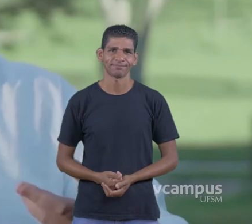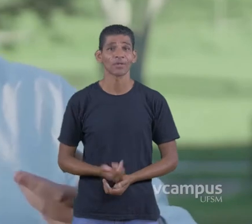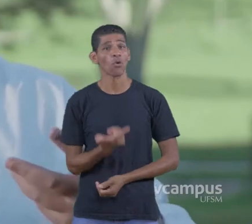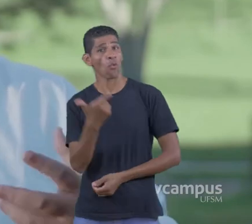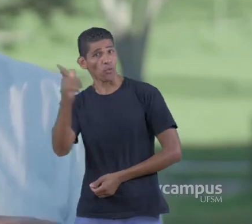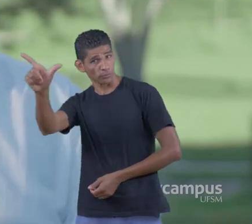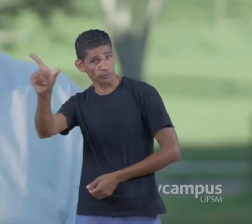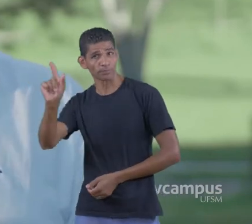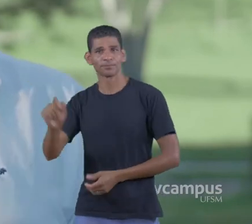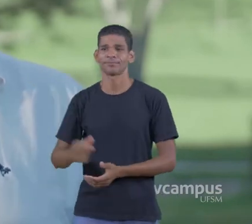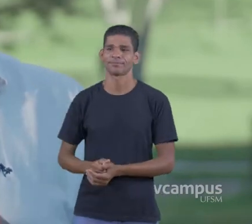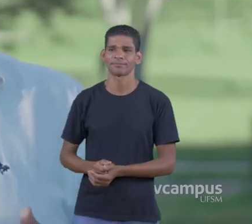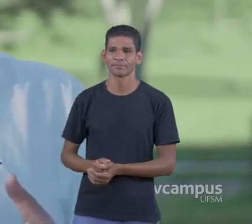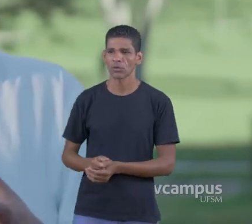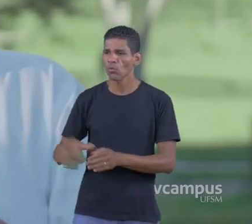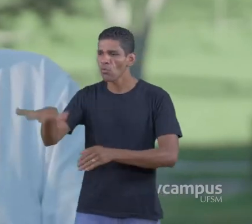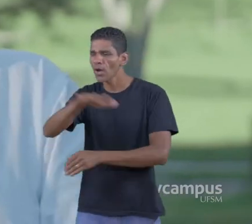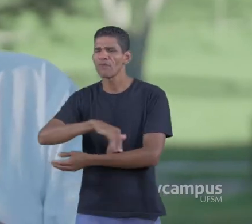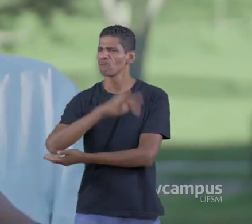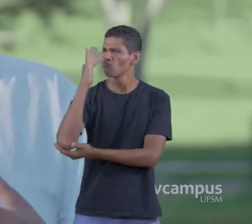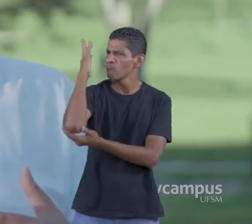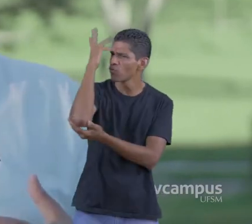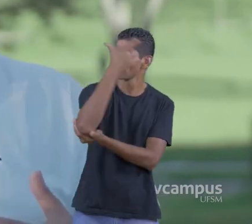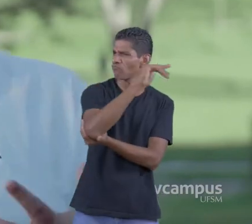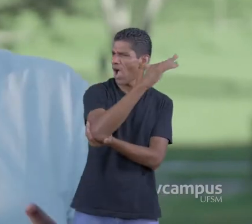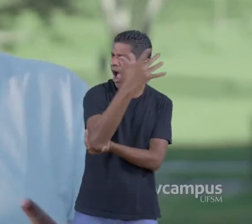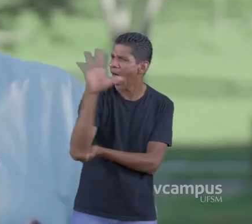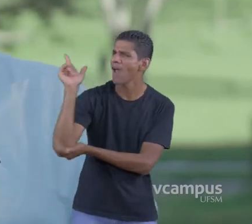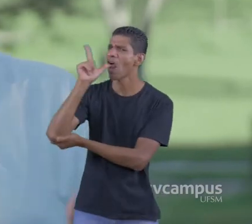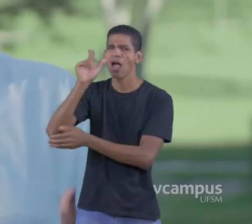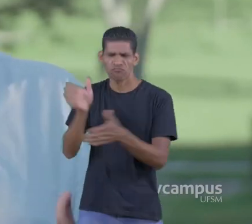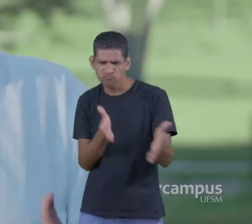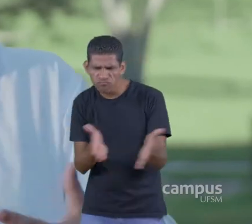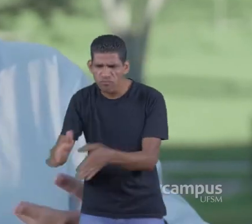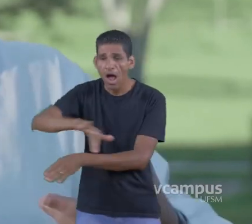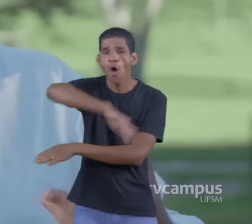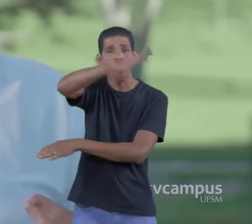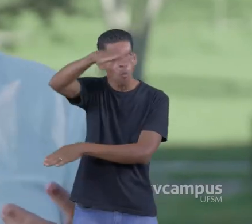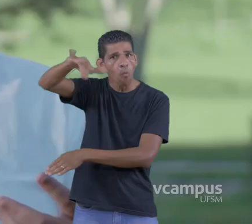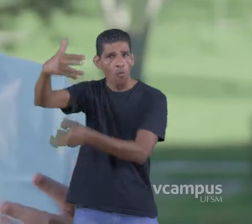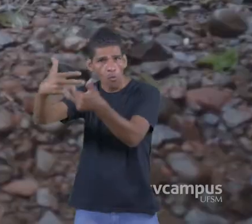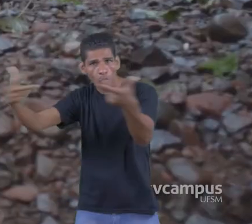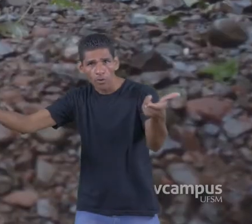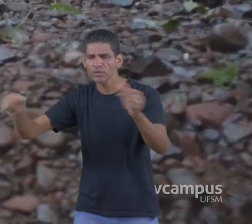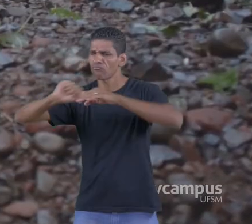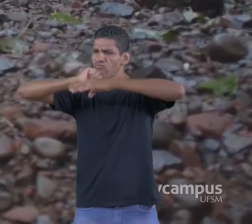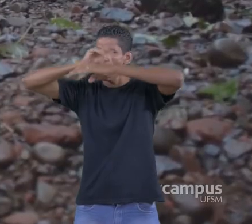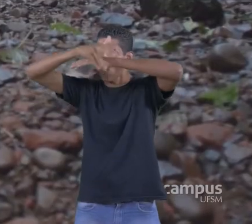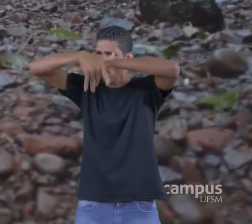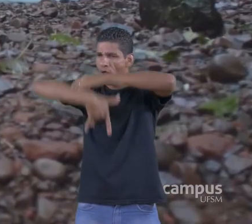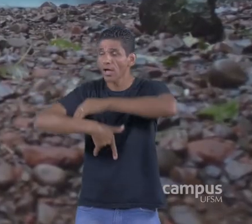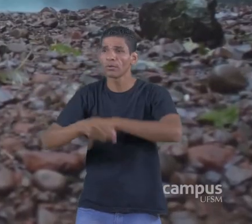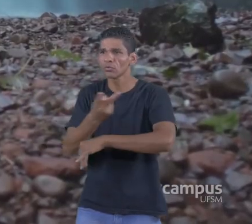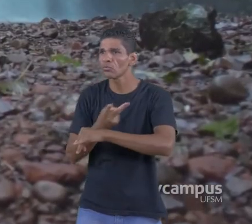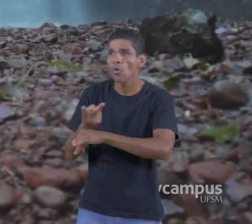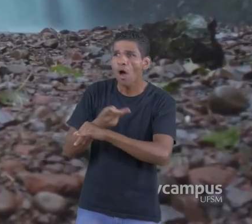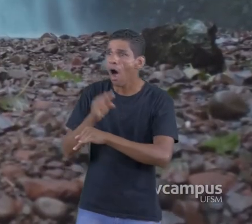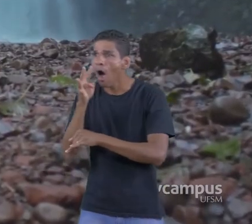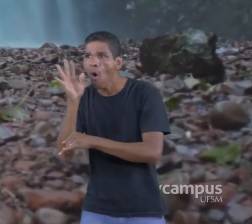E de outro lado Uma paisagem maravilhosa Que tem sido buscada muito